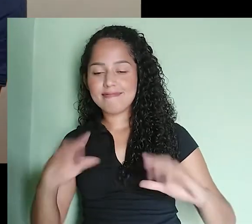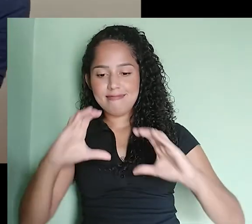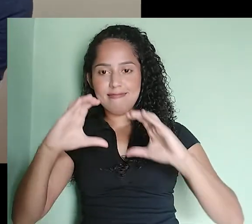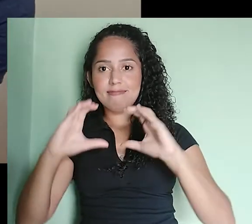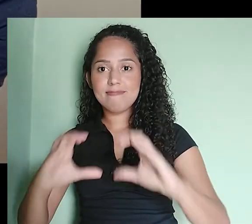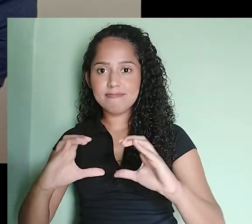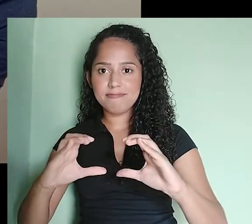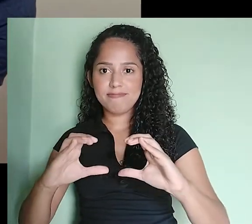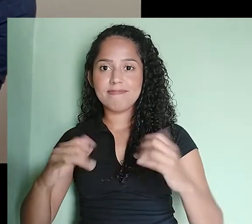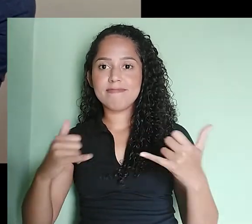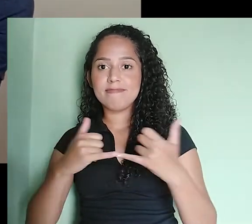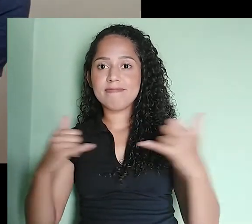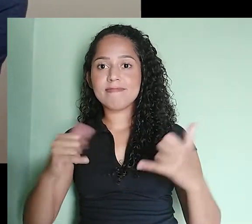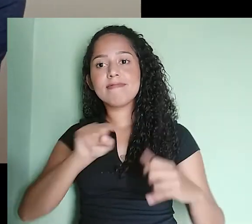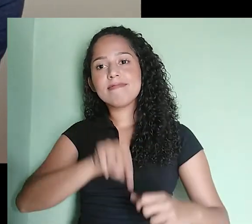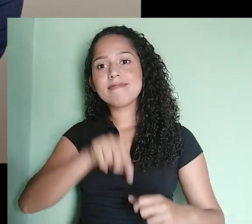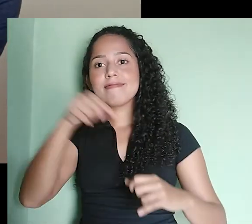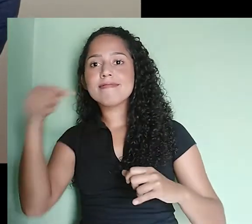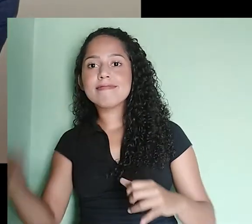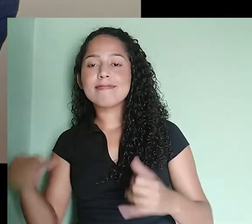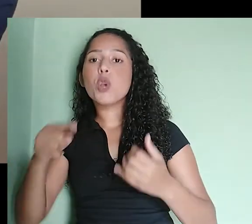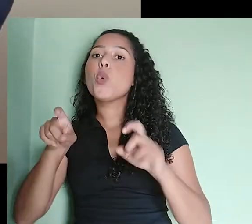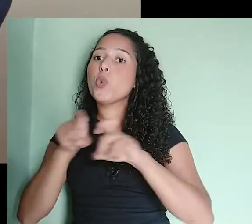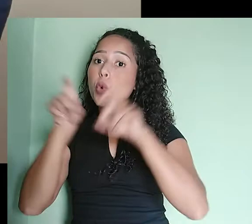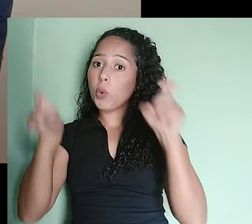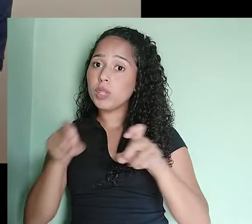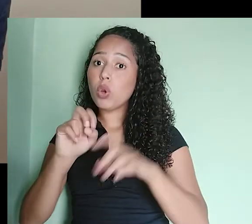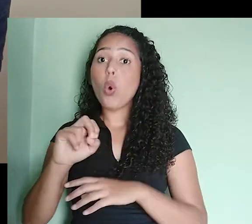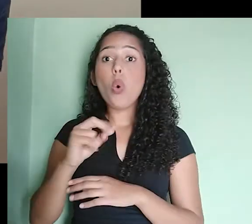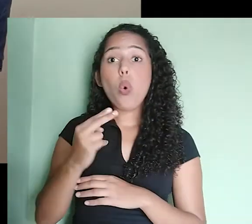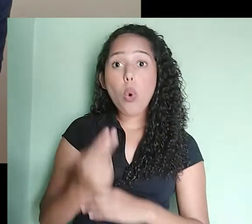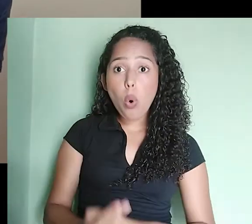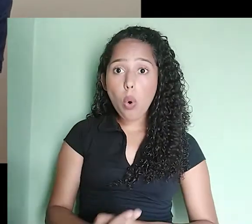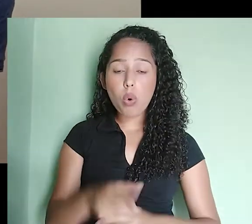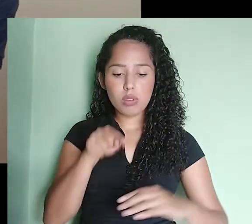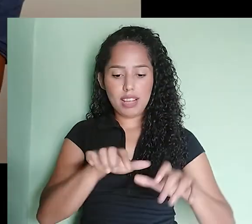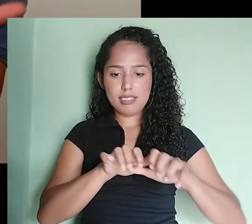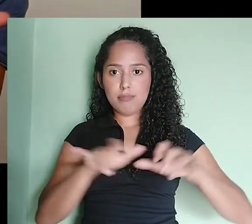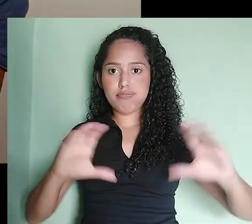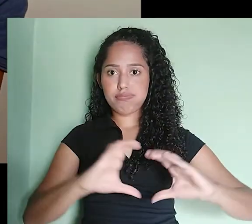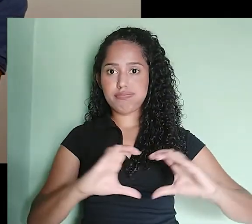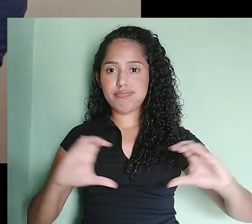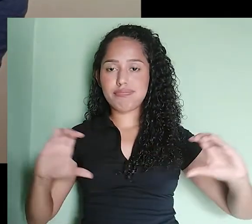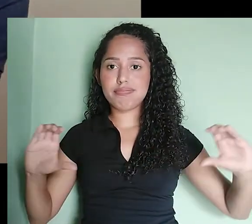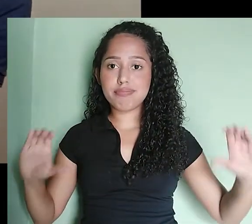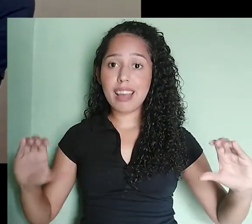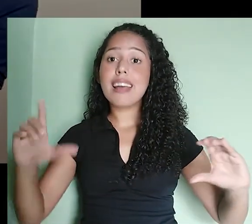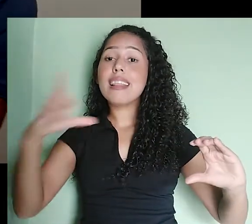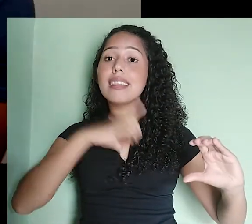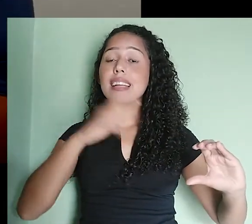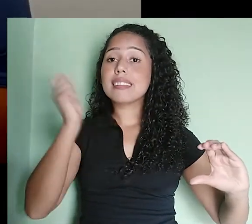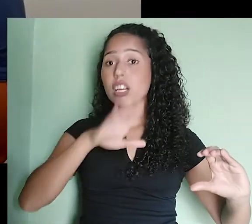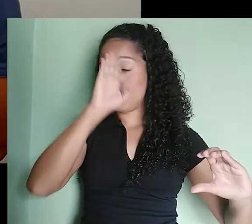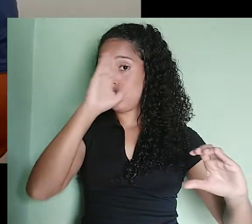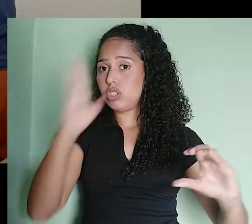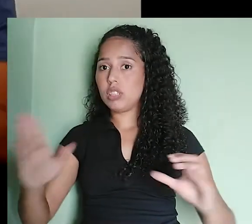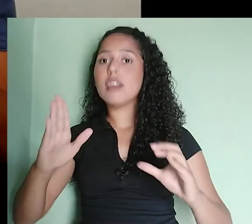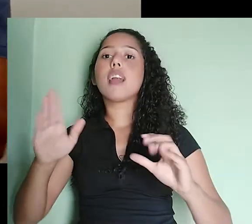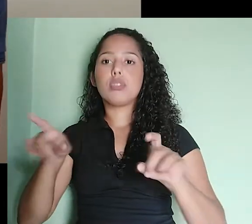pode conectar um cabo USB aqui diretamente no seu computador. Esse teclado aqui tem as duas configurações, mas tem um teclado